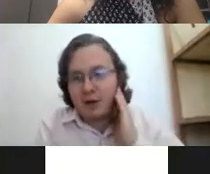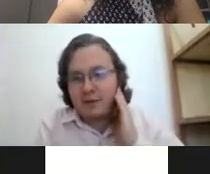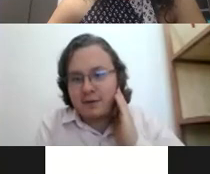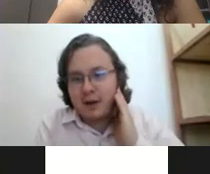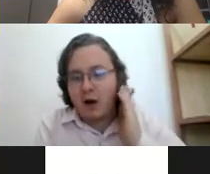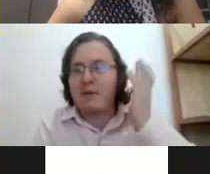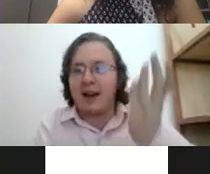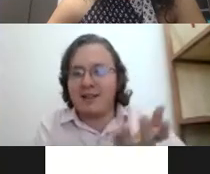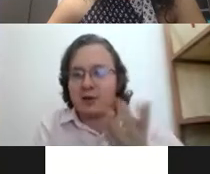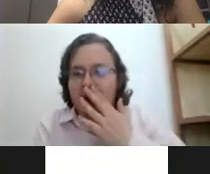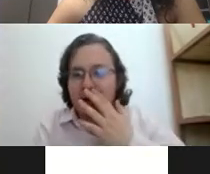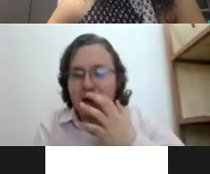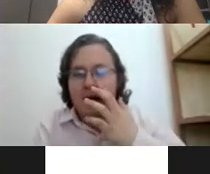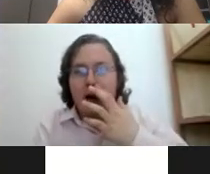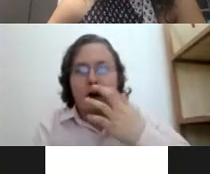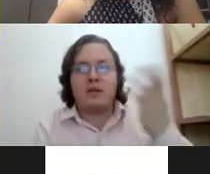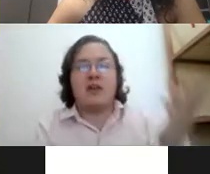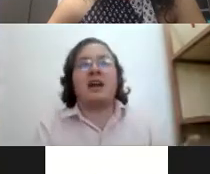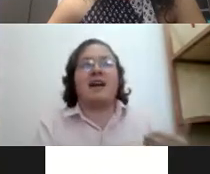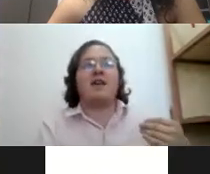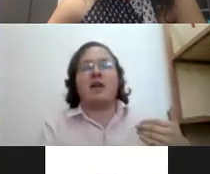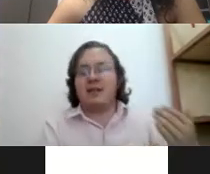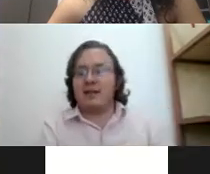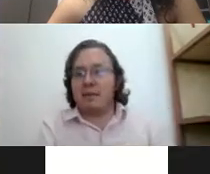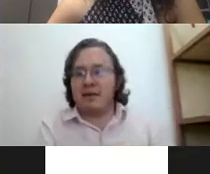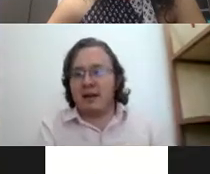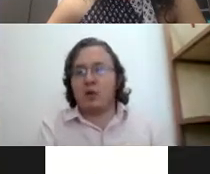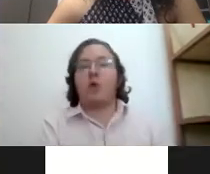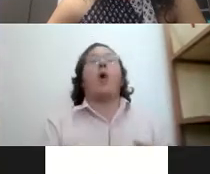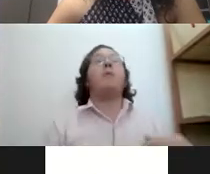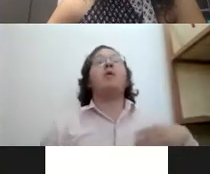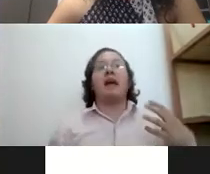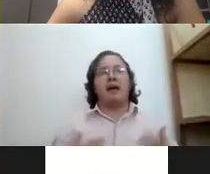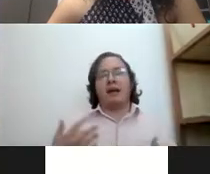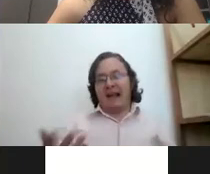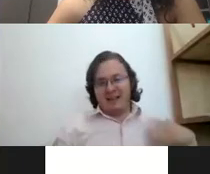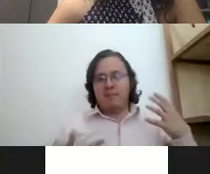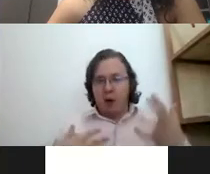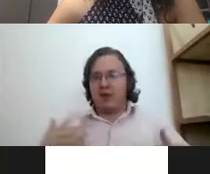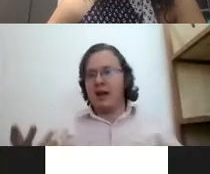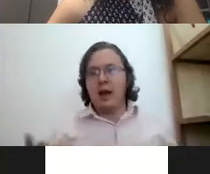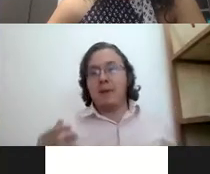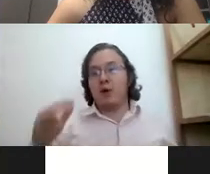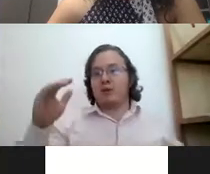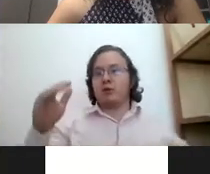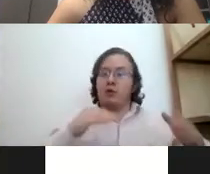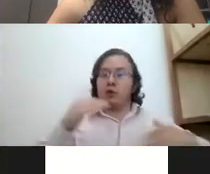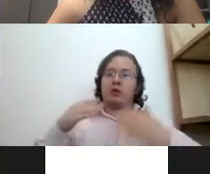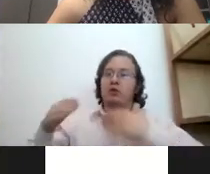ahora imagínense ustedes los niños que nacen con esta discapacidad ¿cómo se? así se puede pero es otro otro